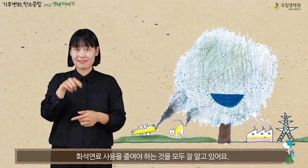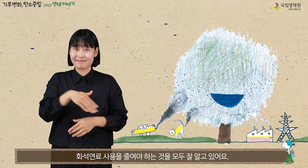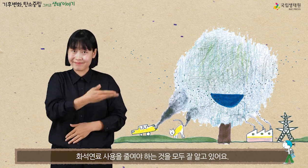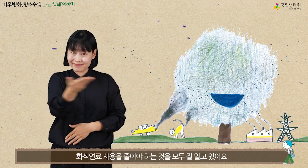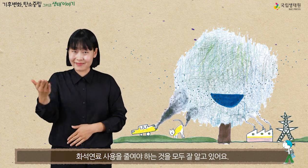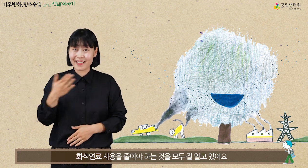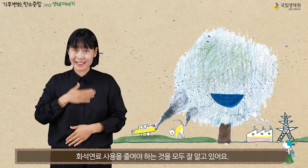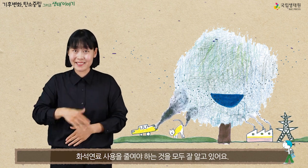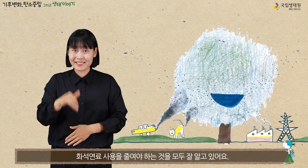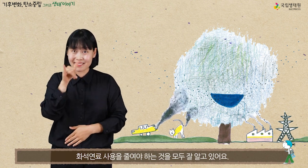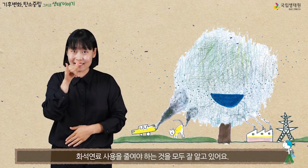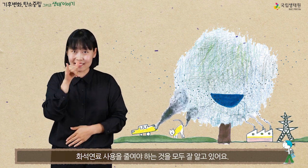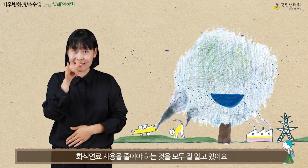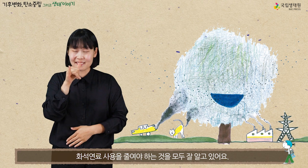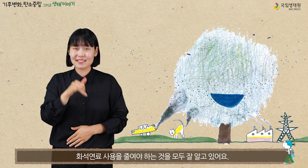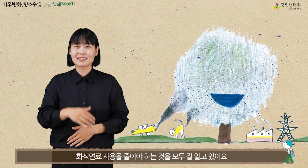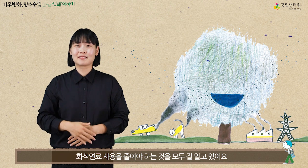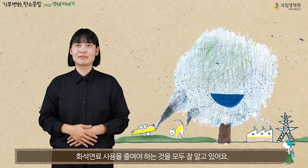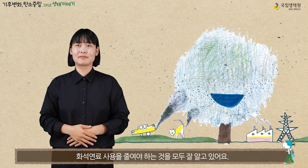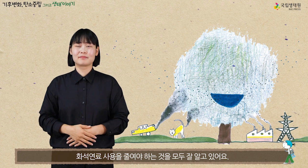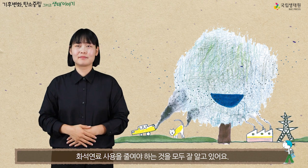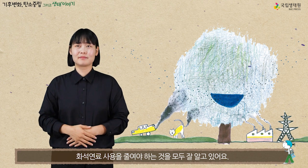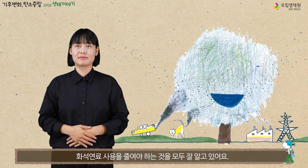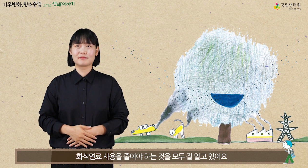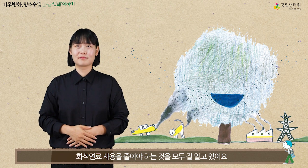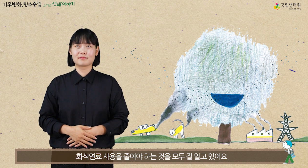것을 모두 잘 알고 있어요.